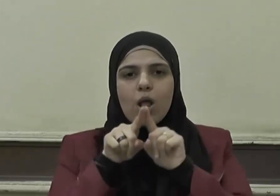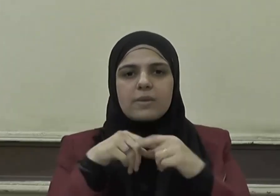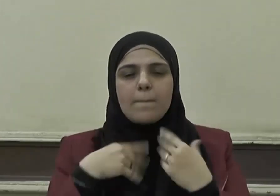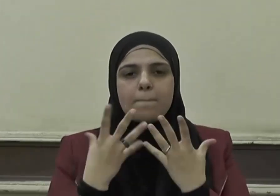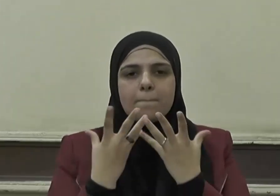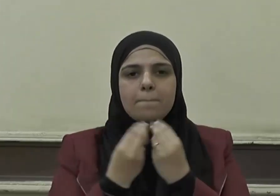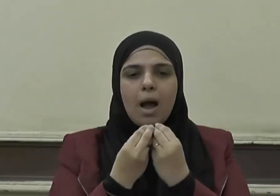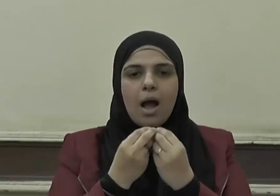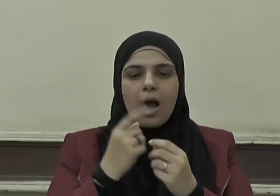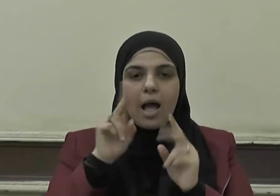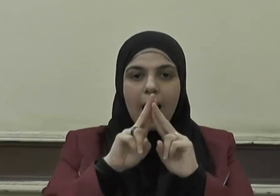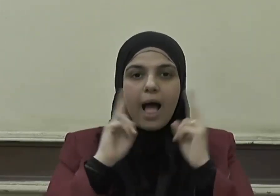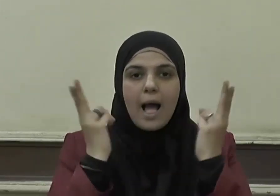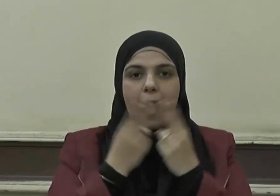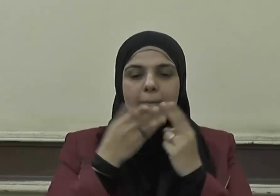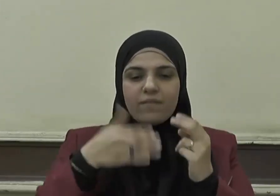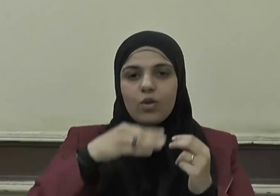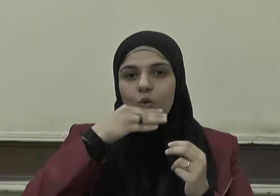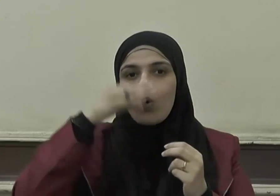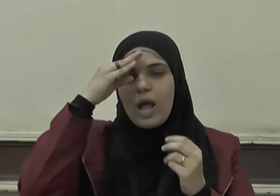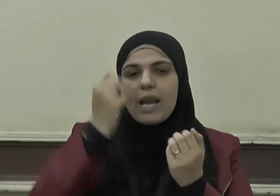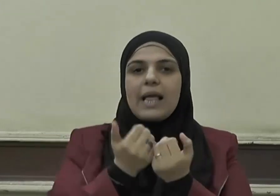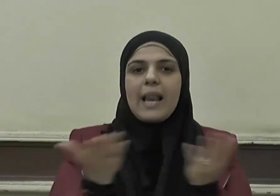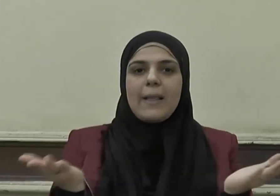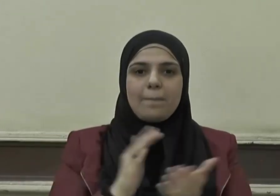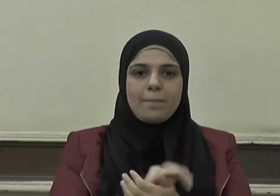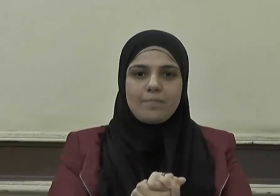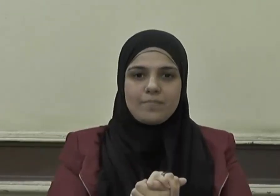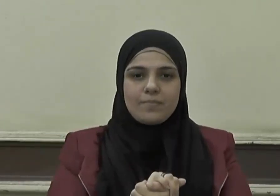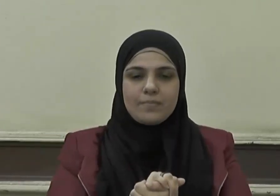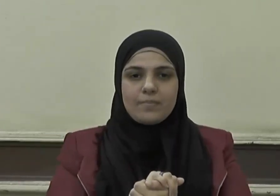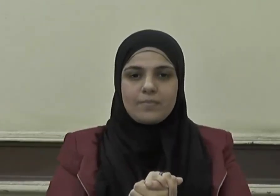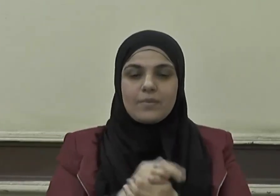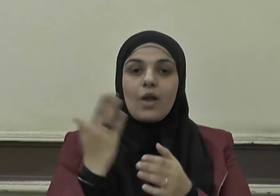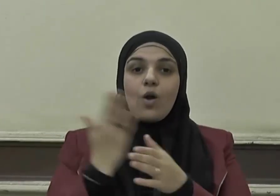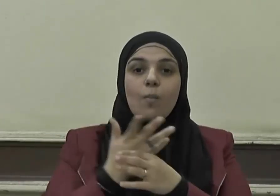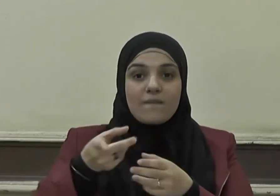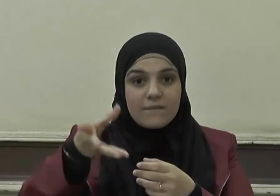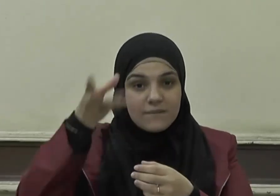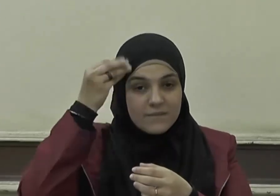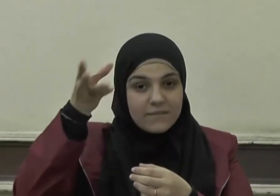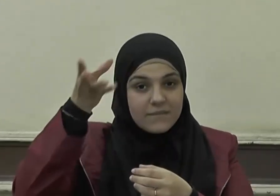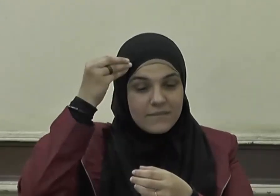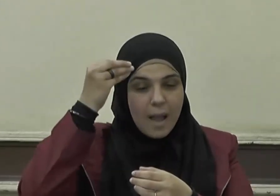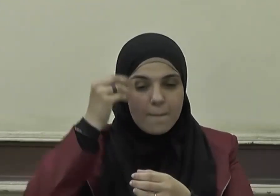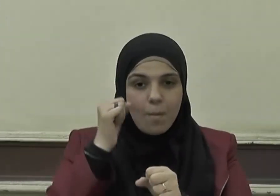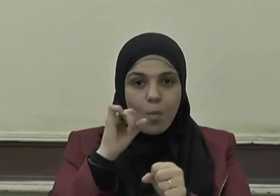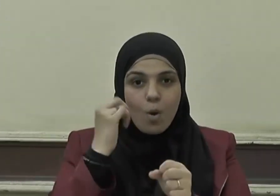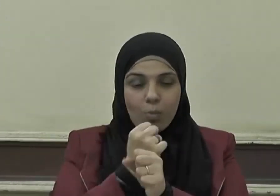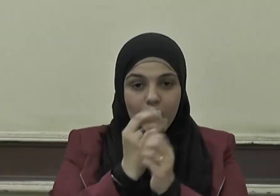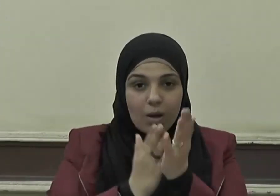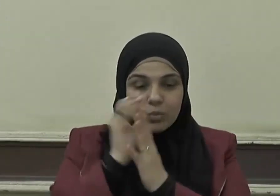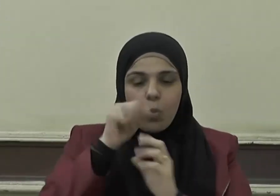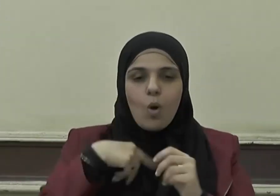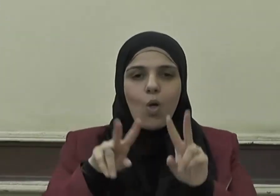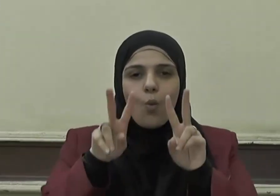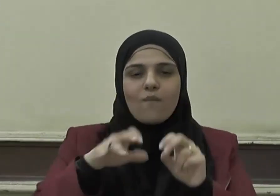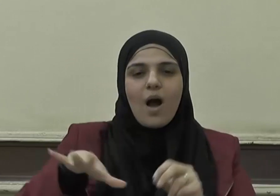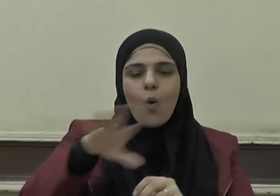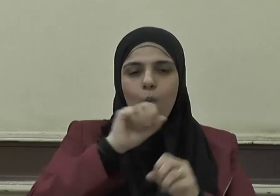المقاصد العامة للقرآن الكريم وبفهم مقاصدها نقف على المقاصد